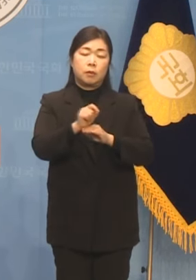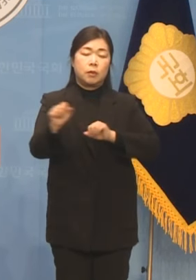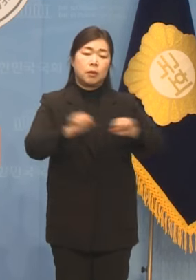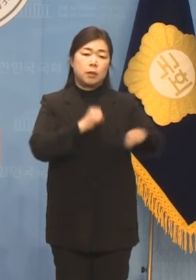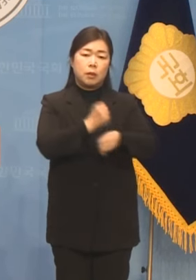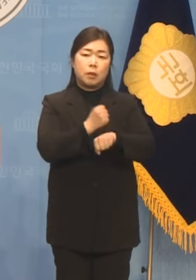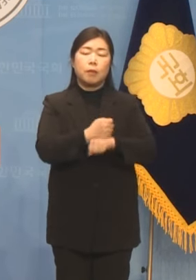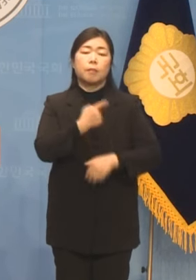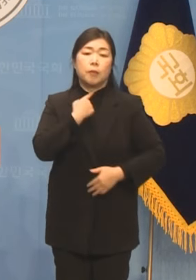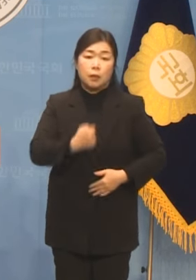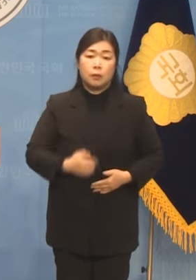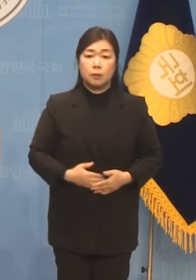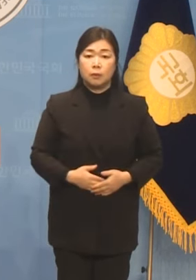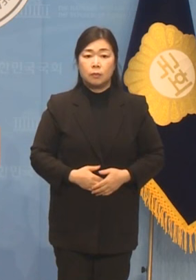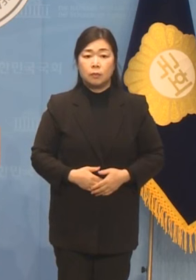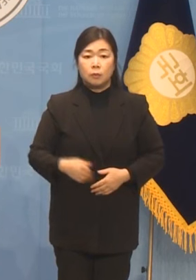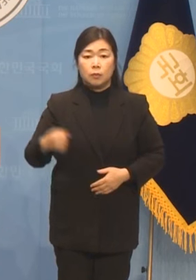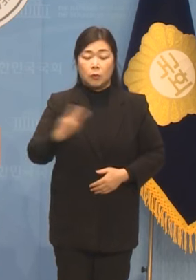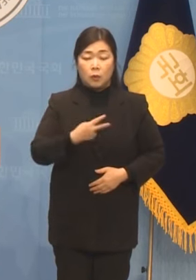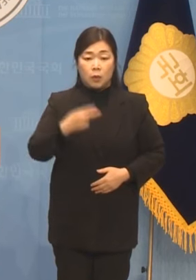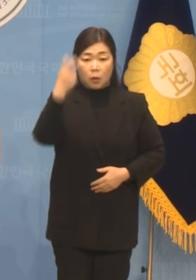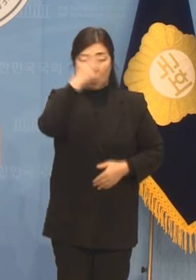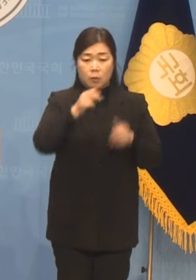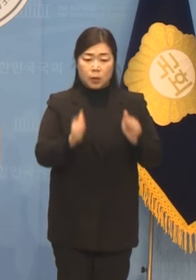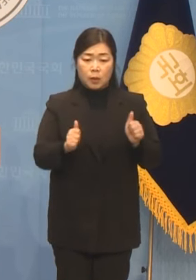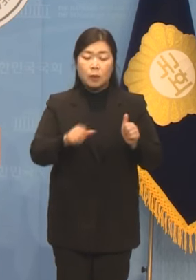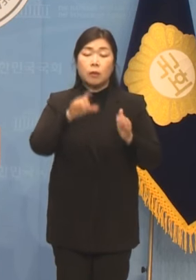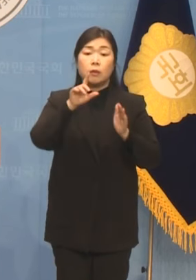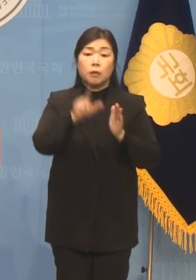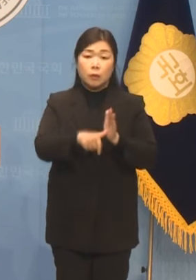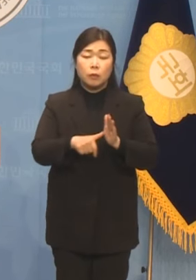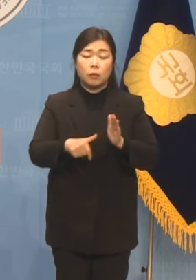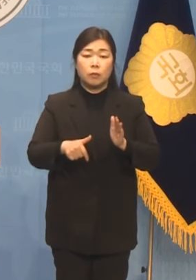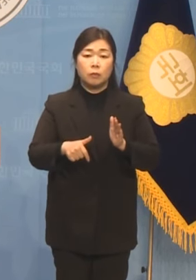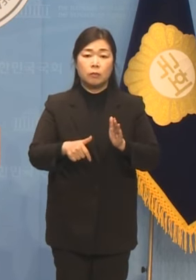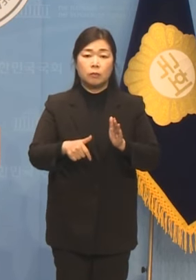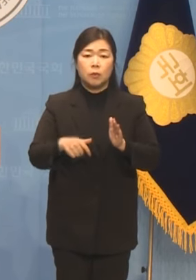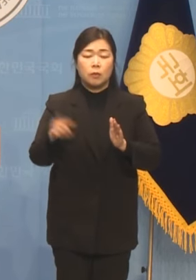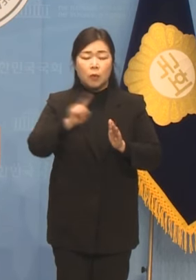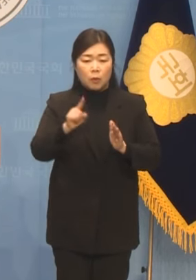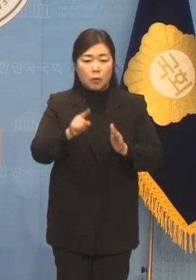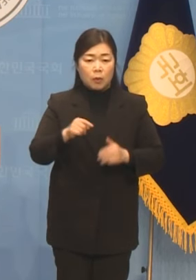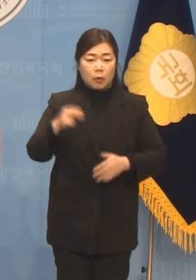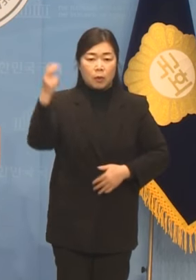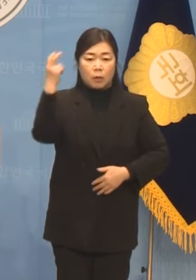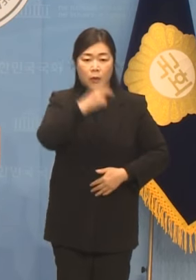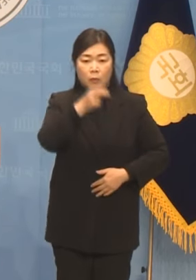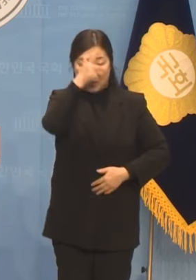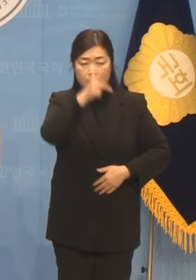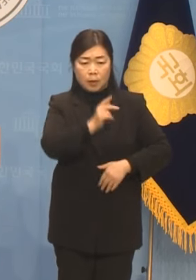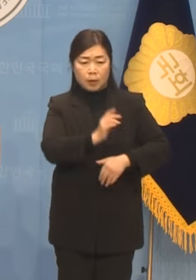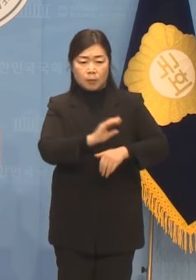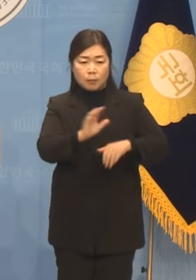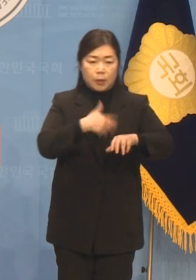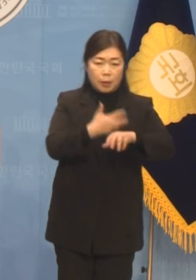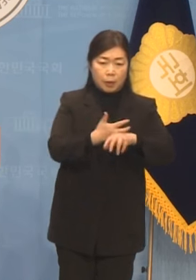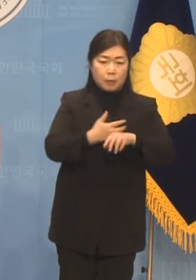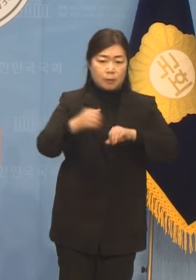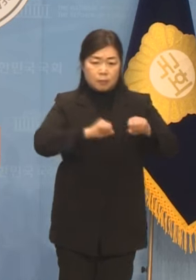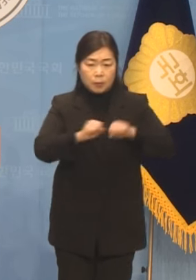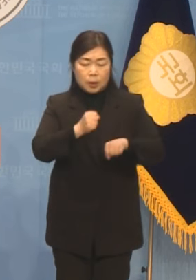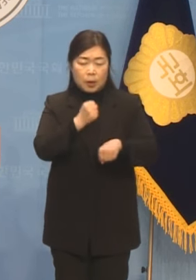현직 검사 시절에는 그 어떤 희생도 그 어떤 검찰개혁의 목소리도 내지 않았던